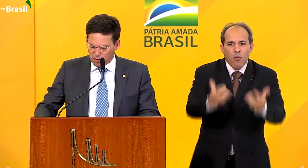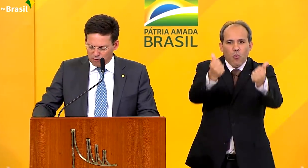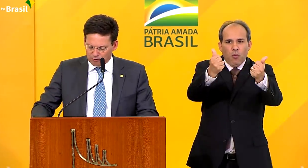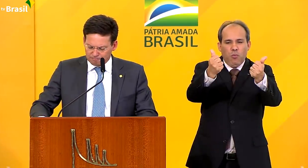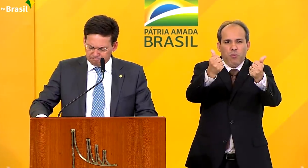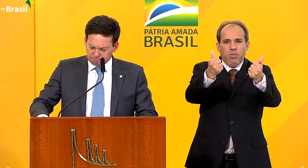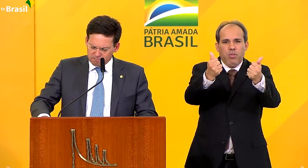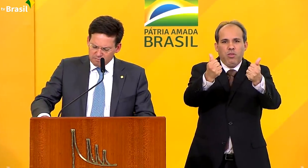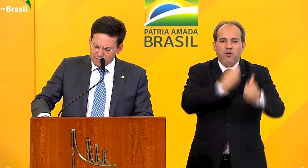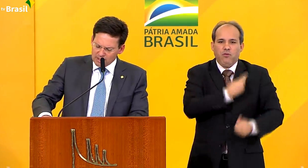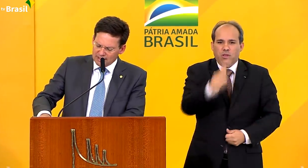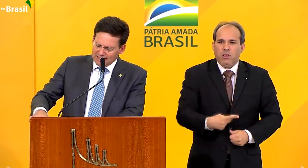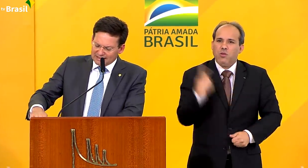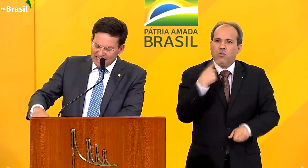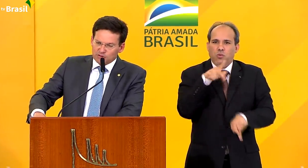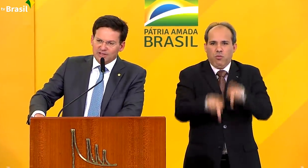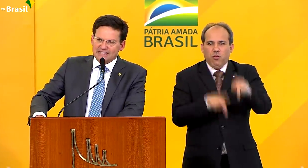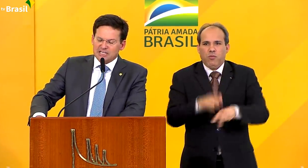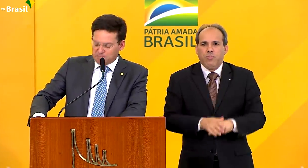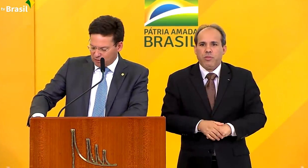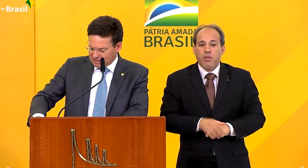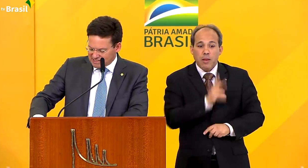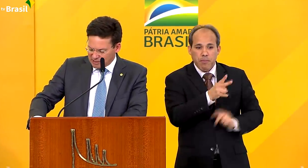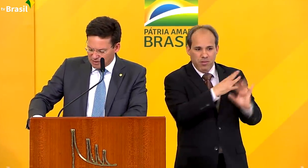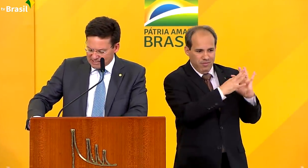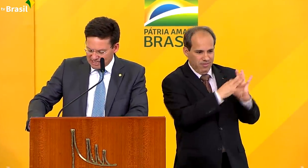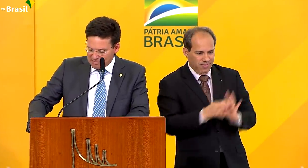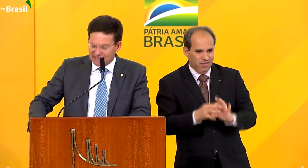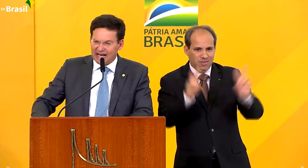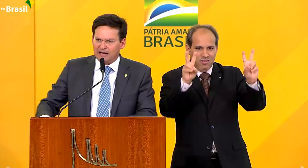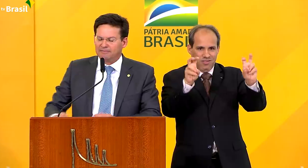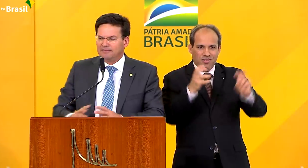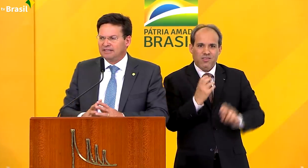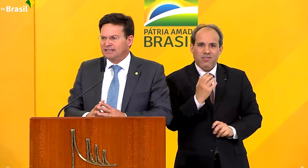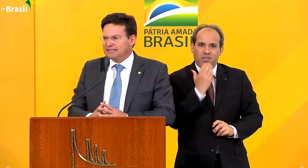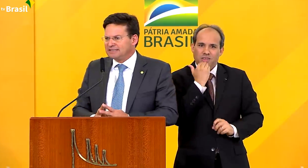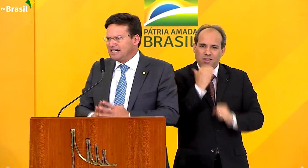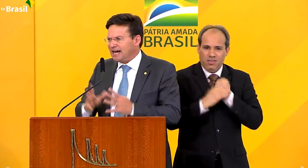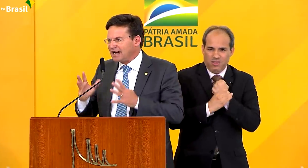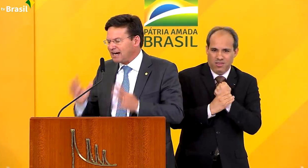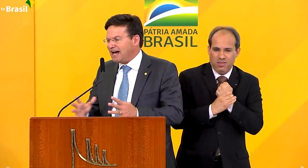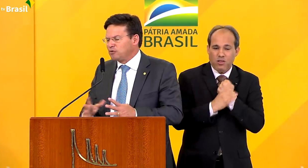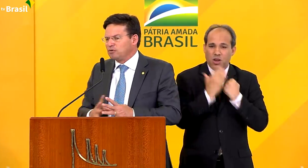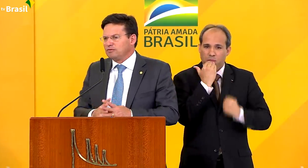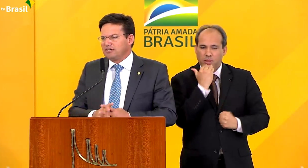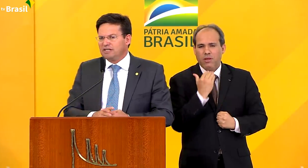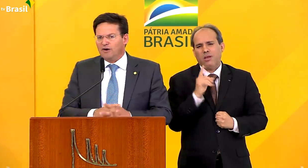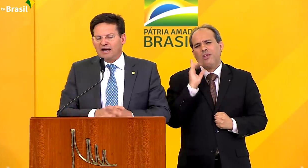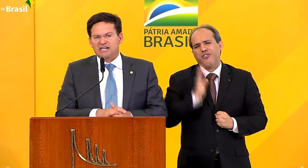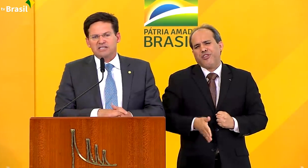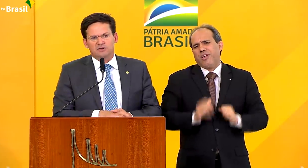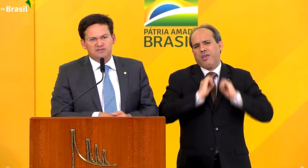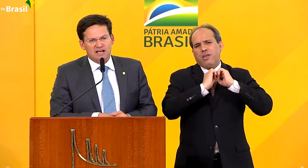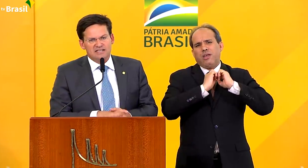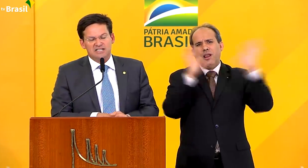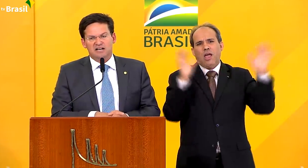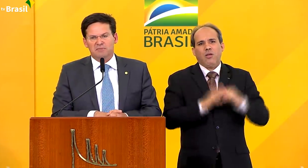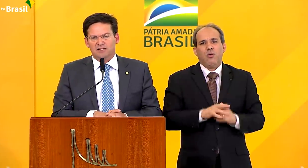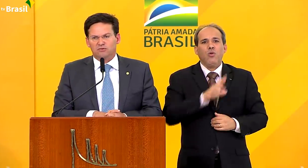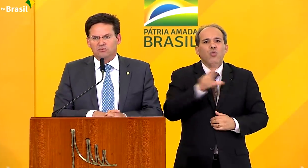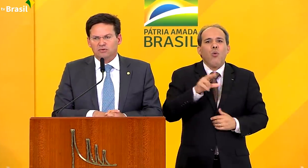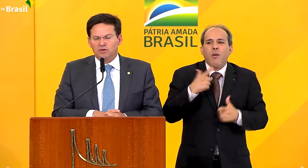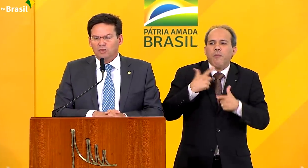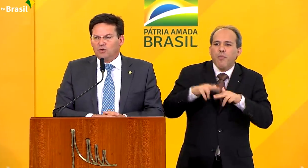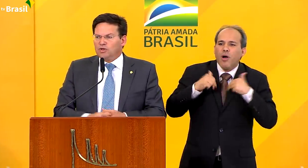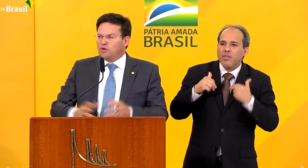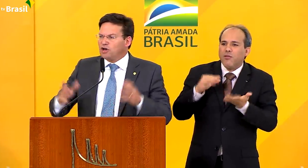vida do nosso povo. Dentro dessas pautas da segurança alimentar, já é claro que não é questão de escassez de